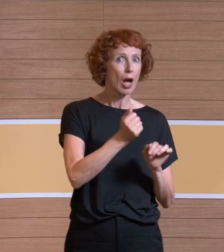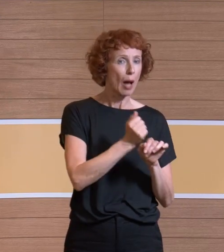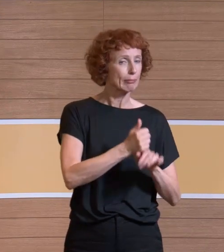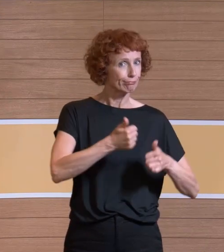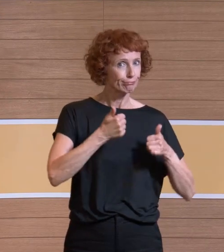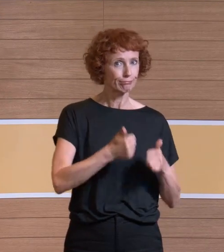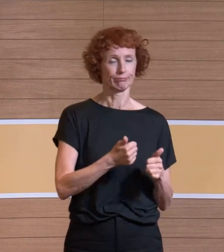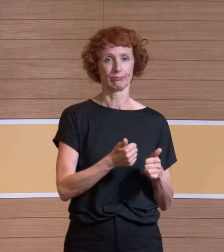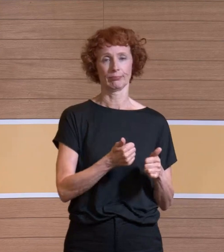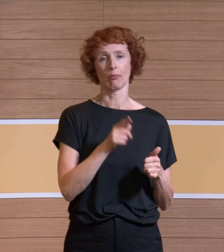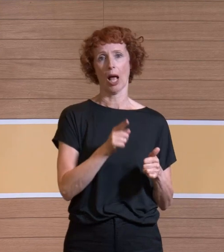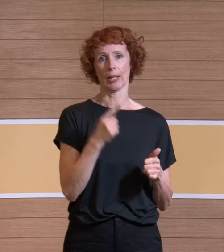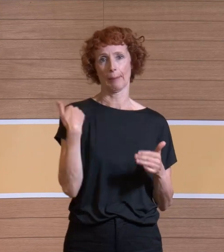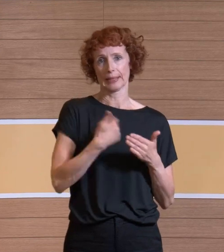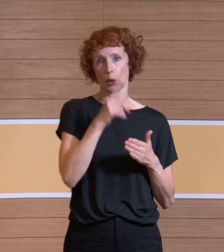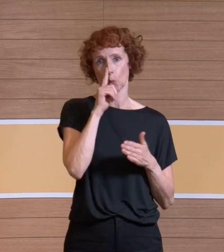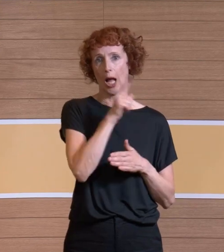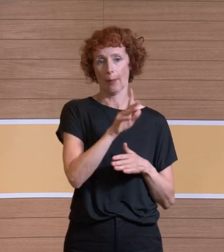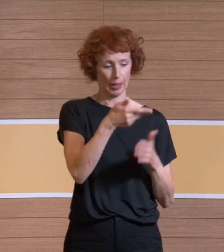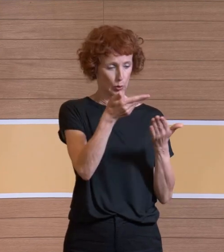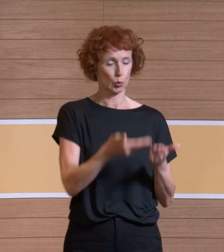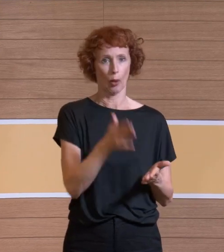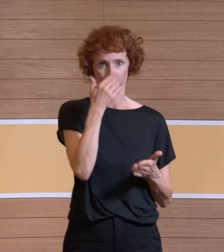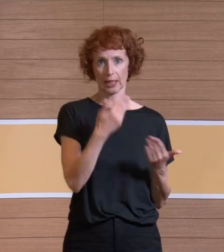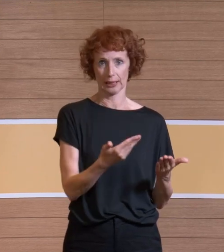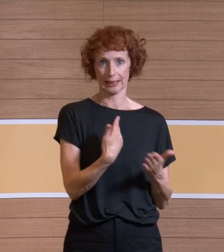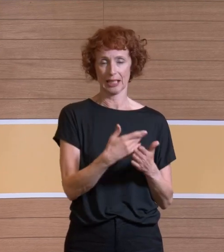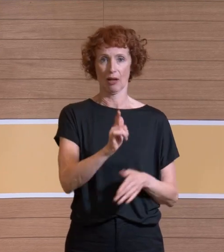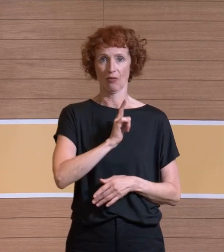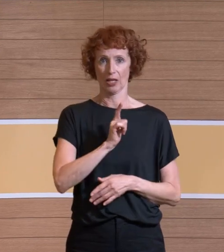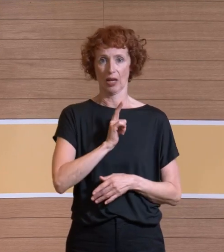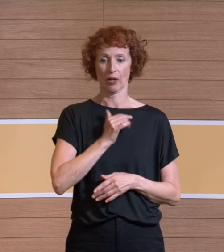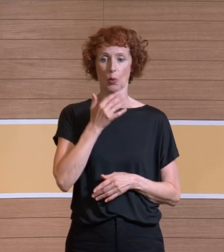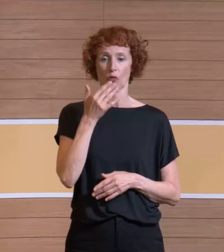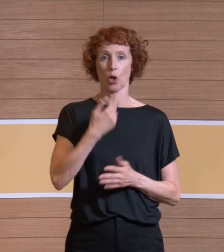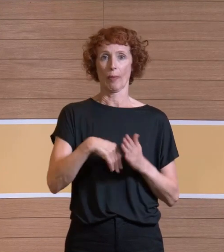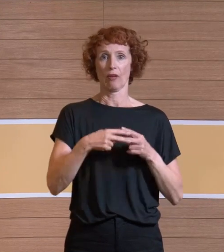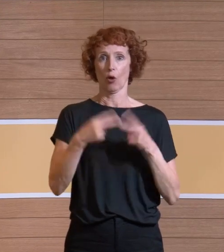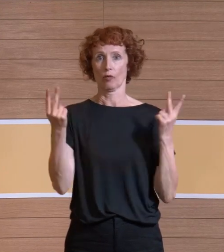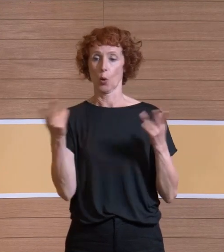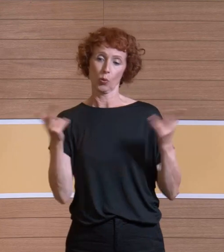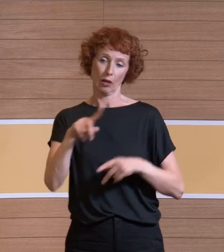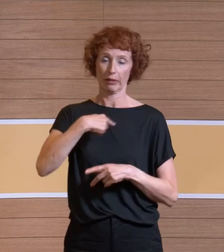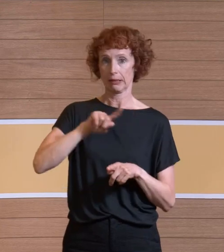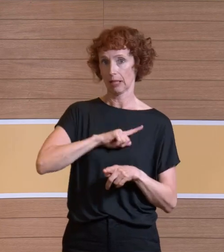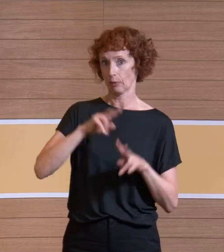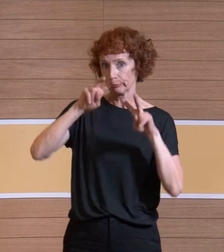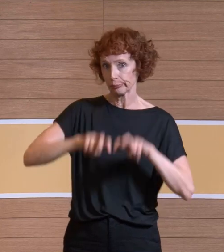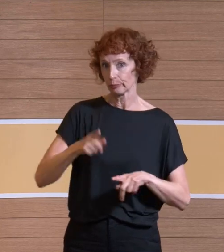Aber wie gesagt, es gibt es nur einmal und da warten wir eigentlich drauf. Ja, vielleicht machen wir es auch selber. Ja,